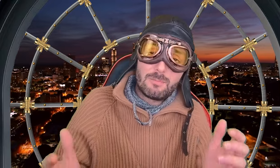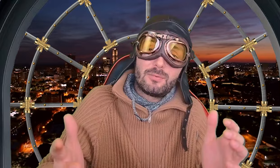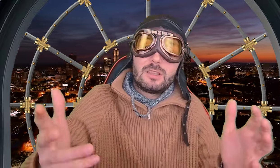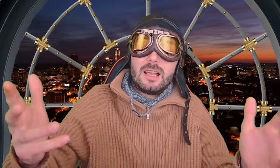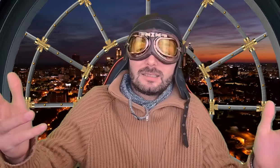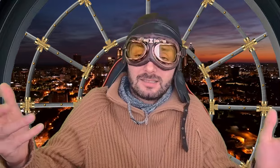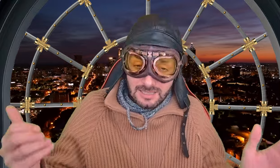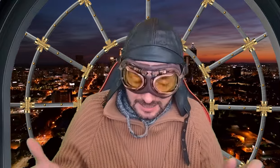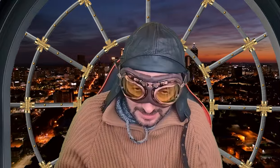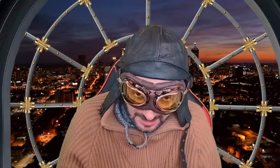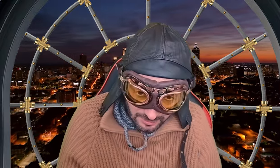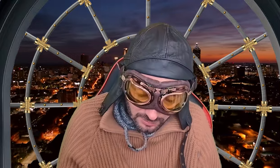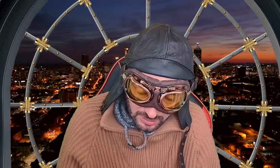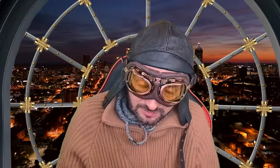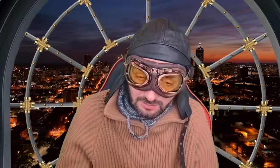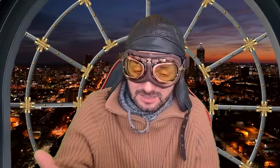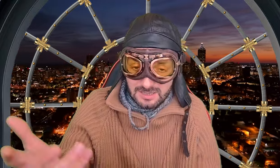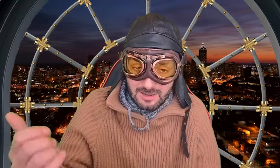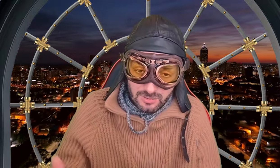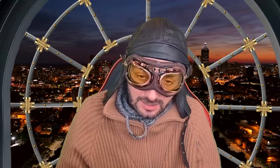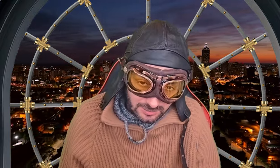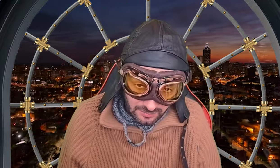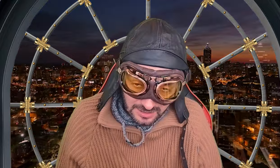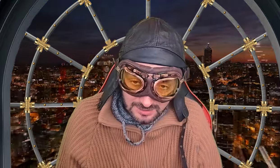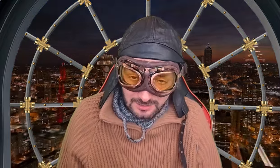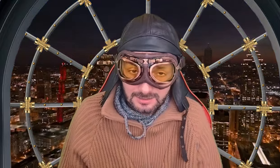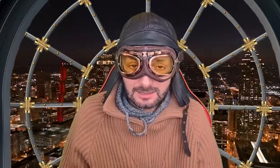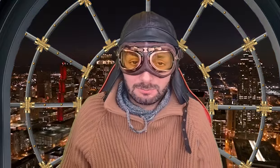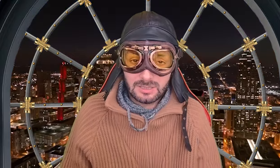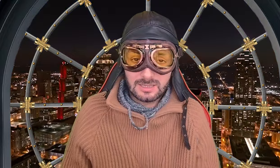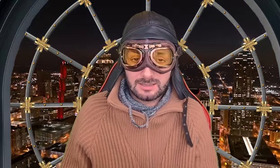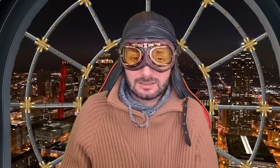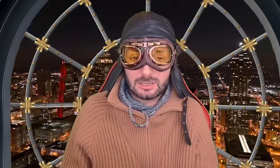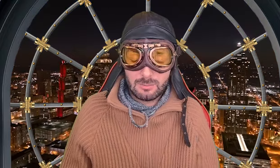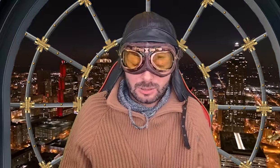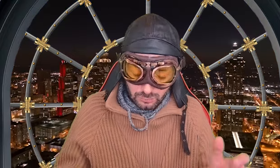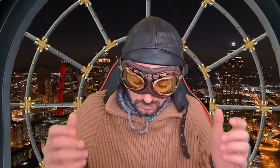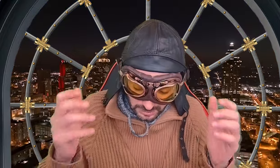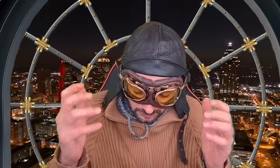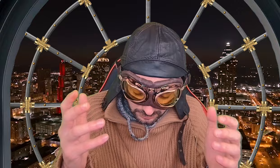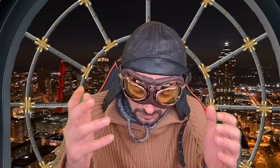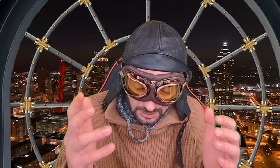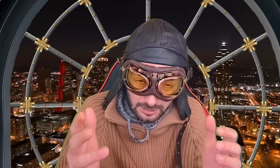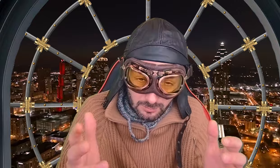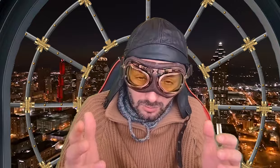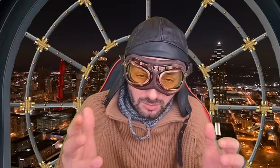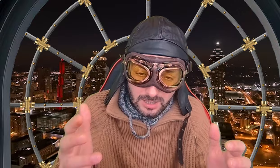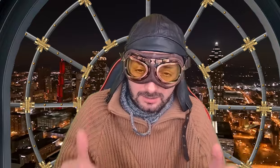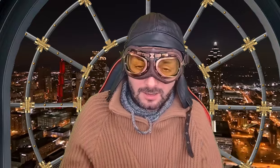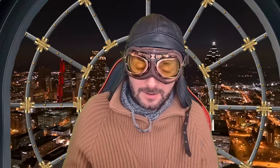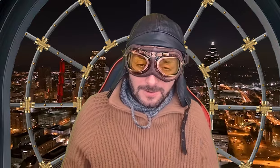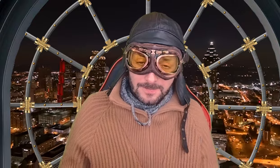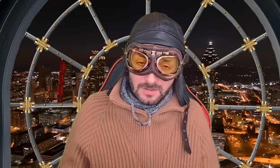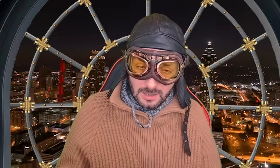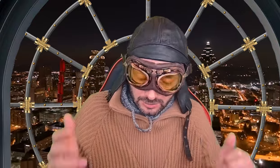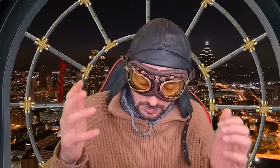Pa podnesi, kralju moj, svi mi znamo zašto vi ne želite da priznate Srebrencu, zato što ćete morat, znači,